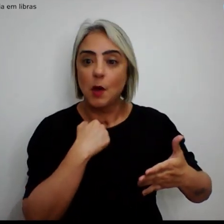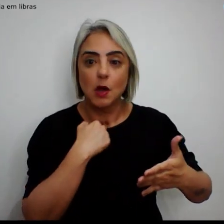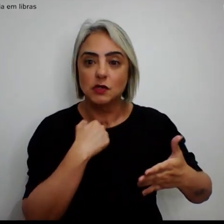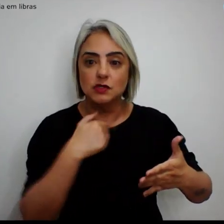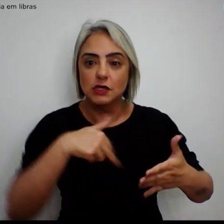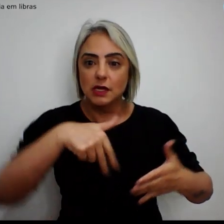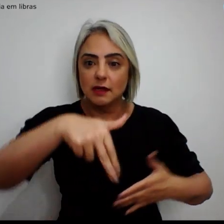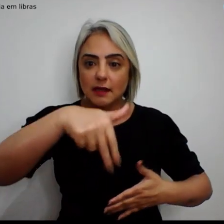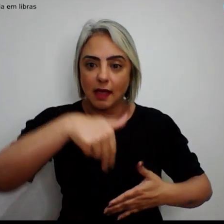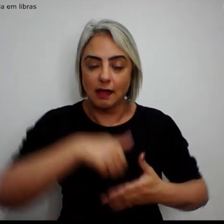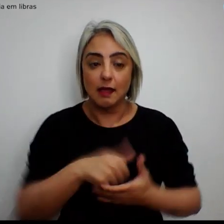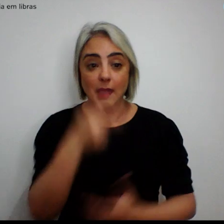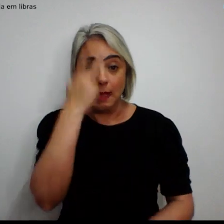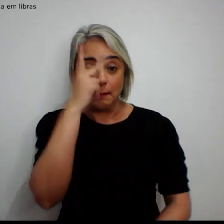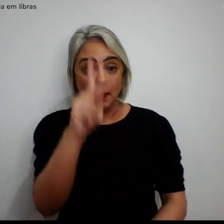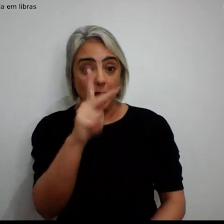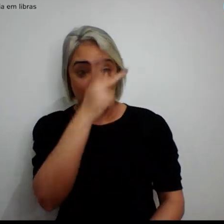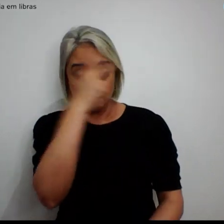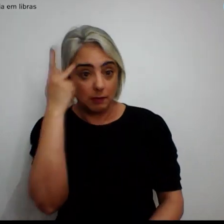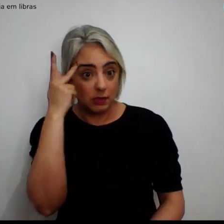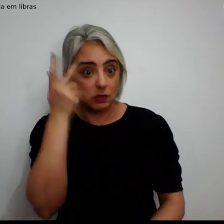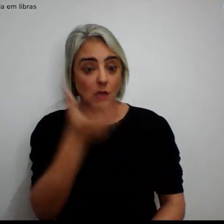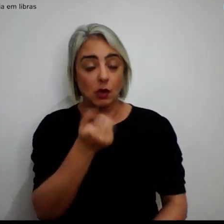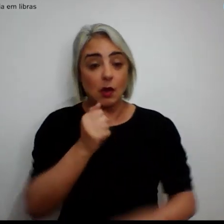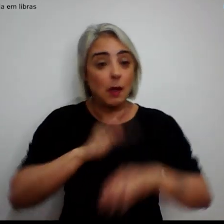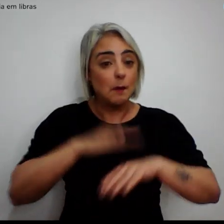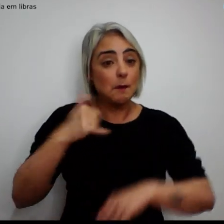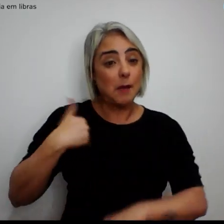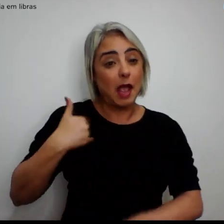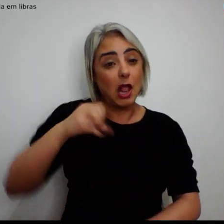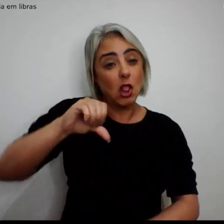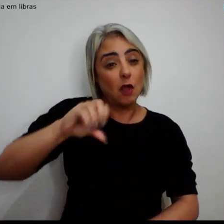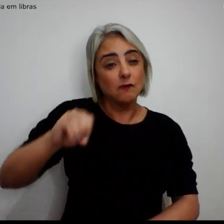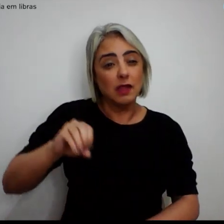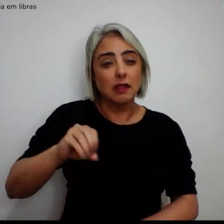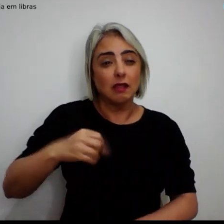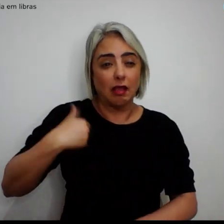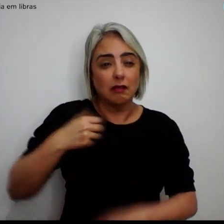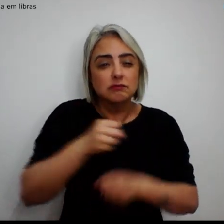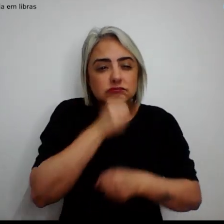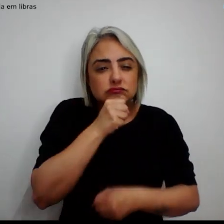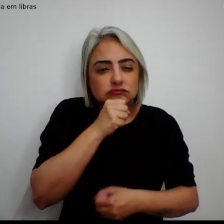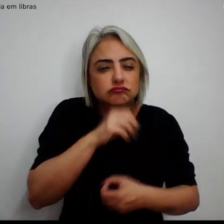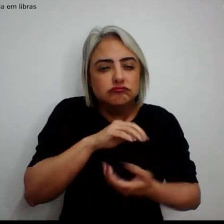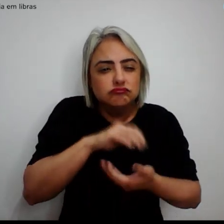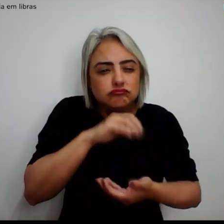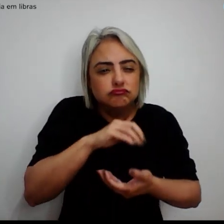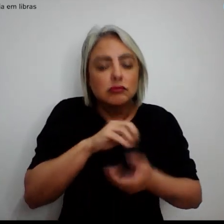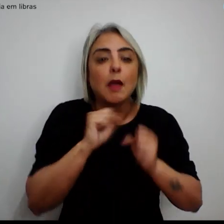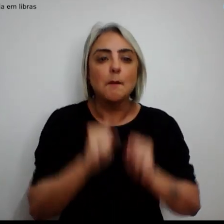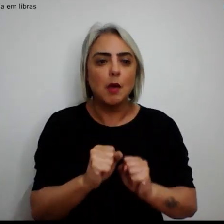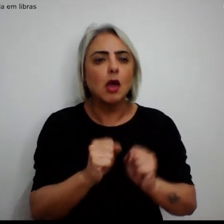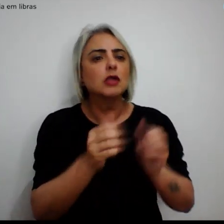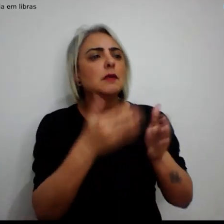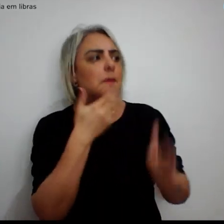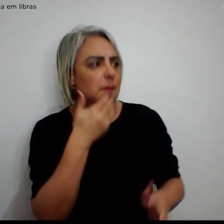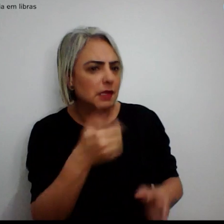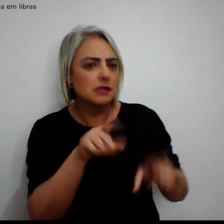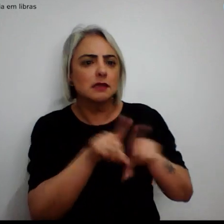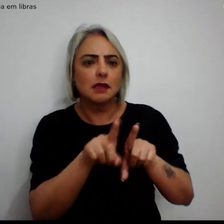Para beneficiário com mais de 90 anos, também pode ser feita a solicitação pelo e